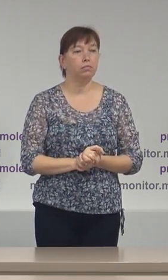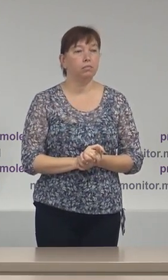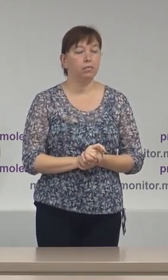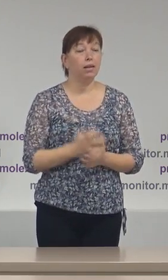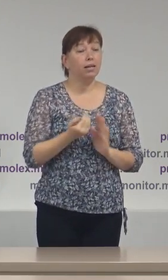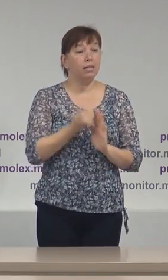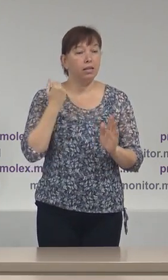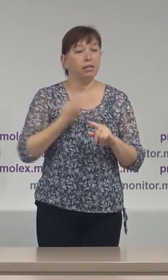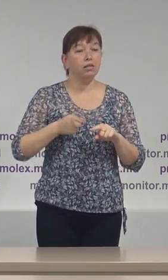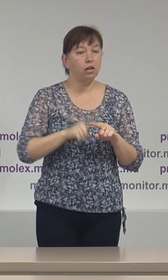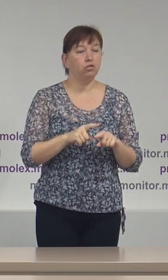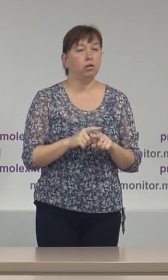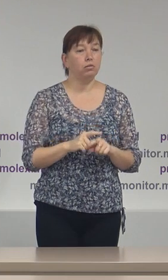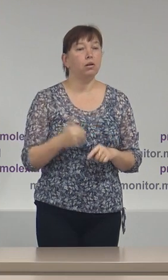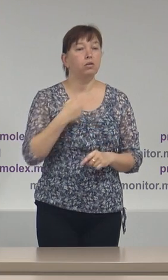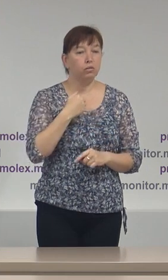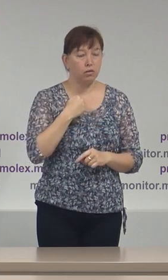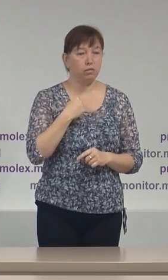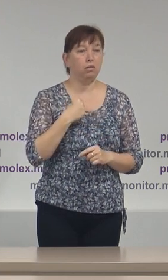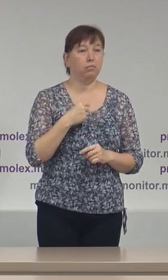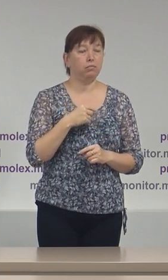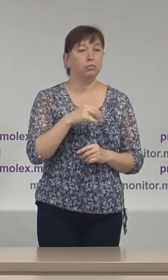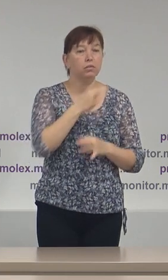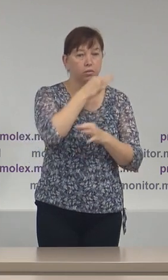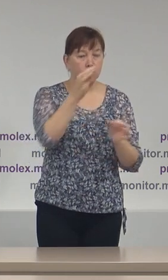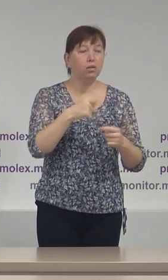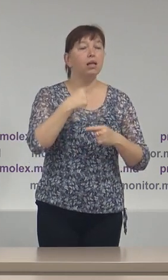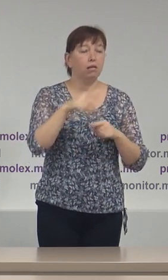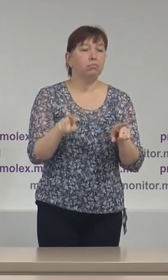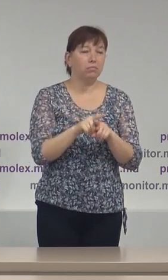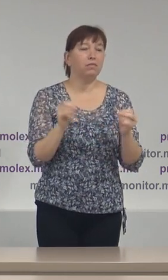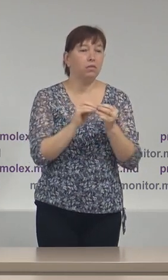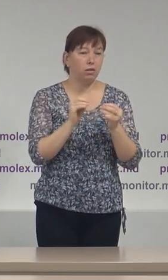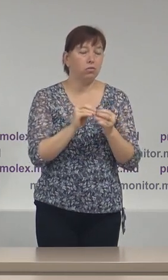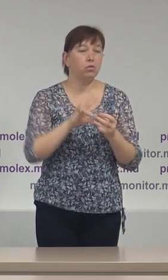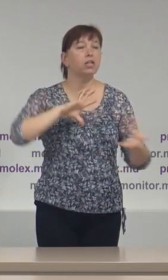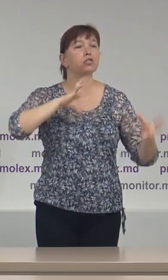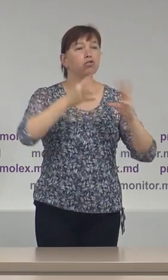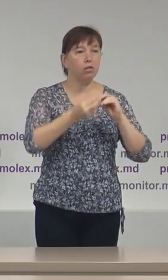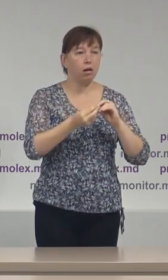Înainte de aceasta, totuși, aș vrea să atrag atenție tradițională a câteva chestiuni generale.